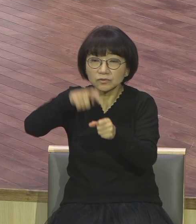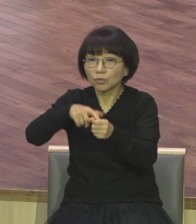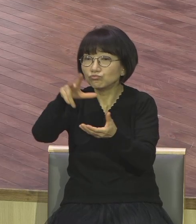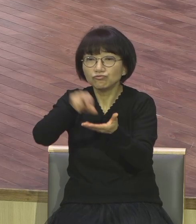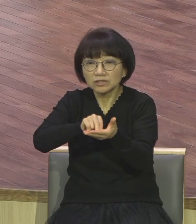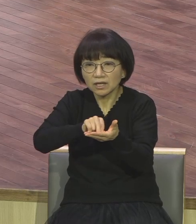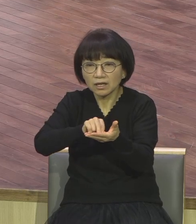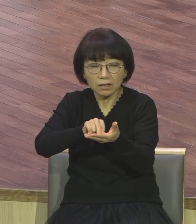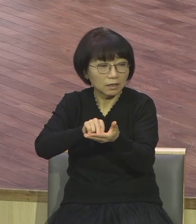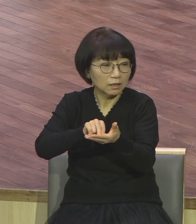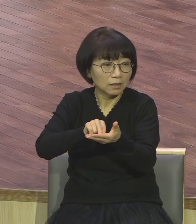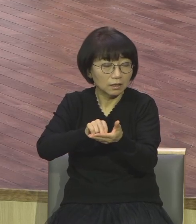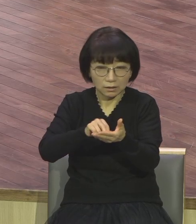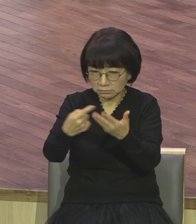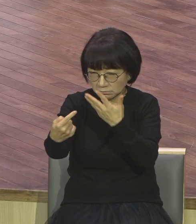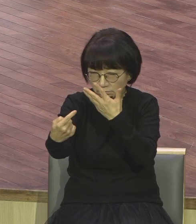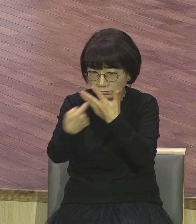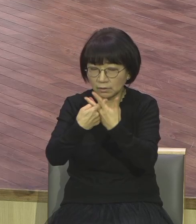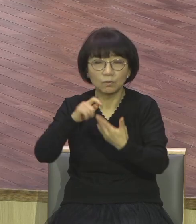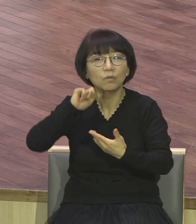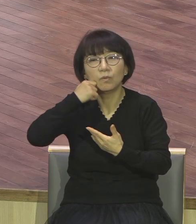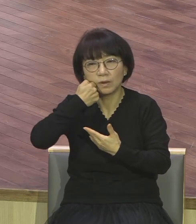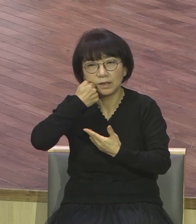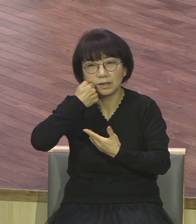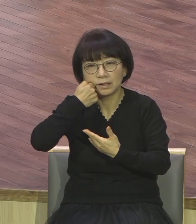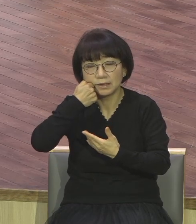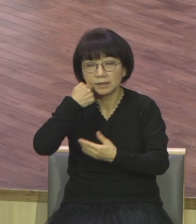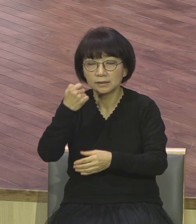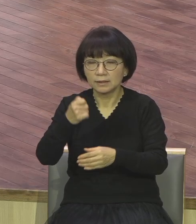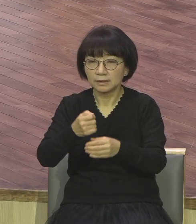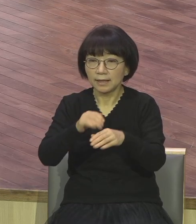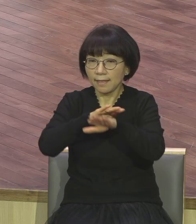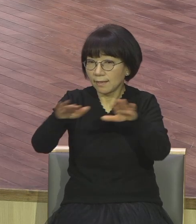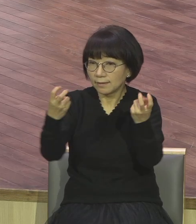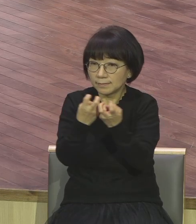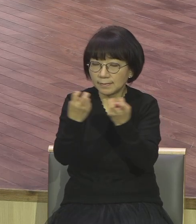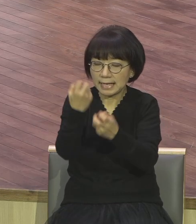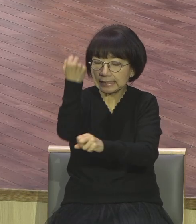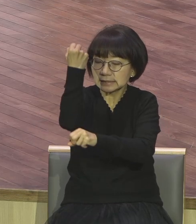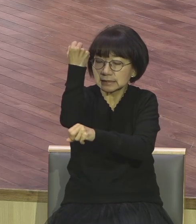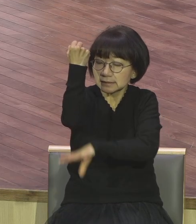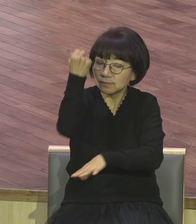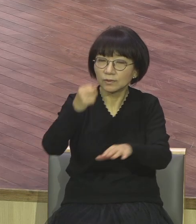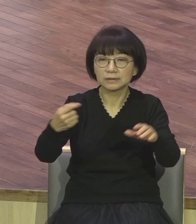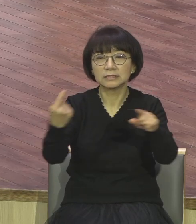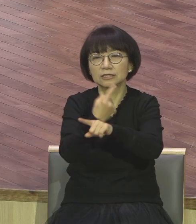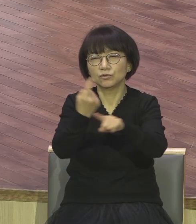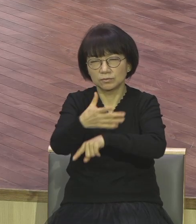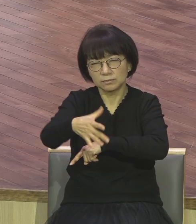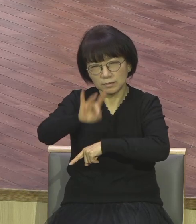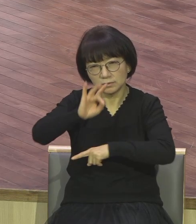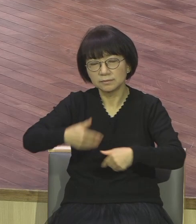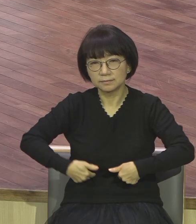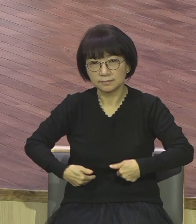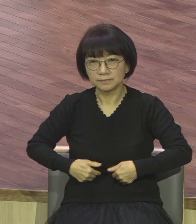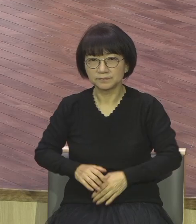그거는요 근본적인 치유가 들어가지 않으면 절대 안 돼요 사람은 동물이 아니에요